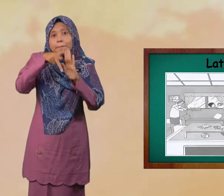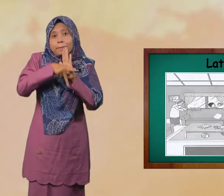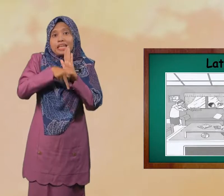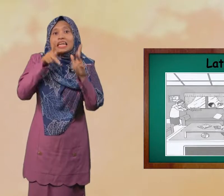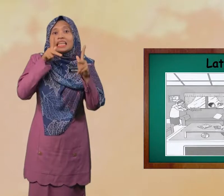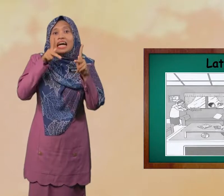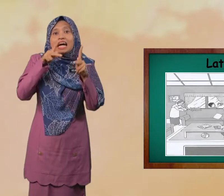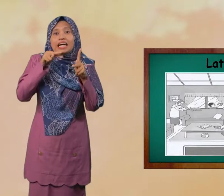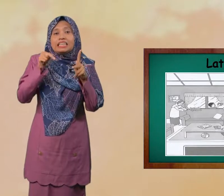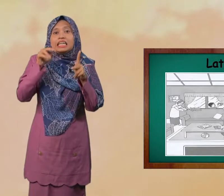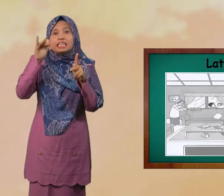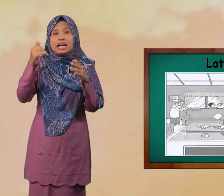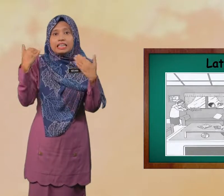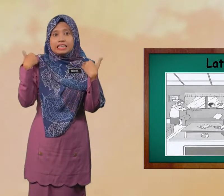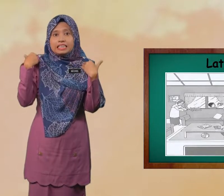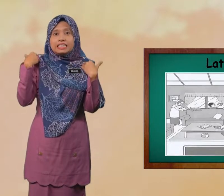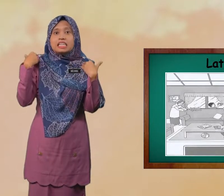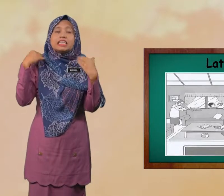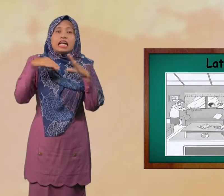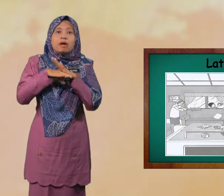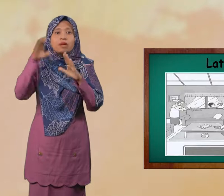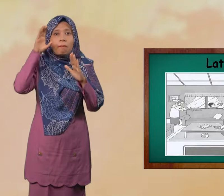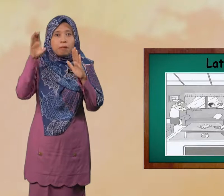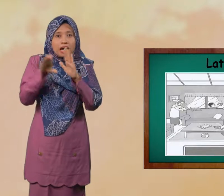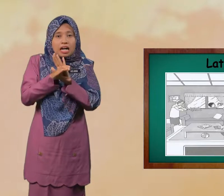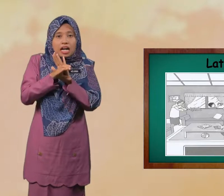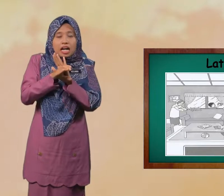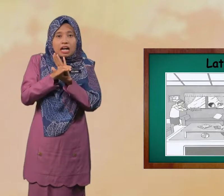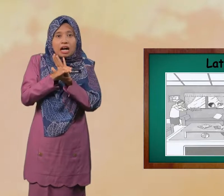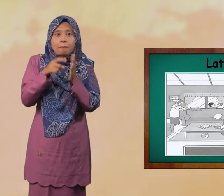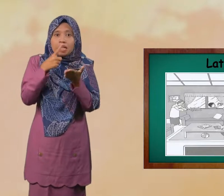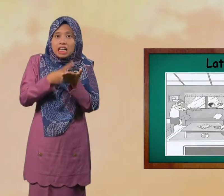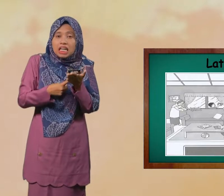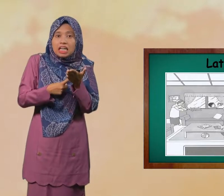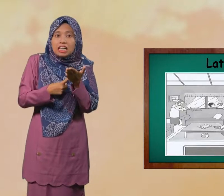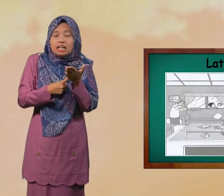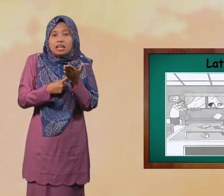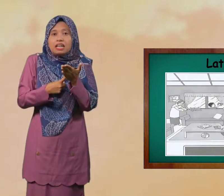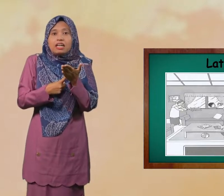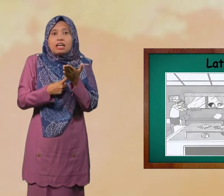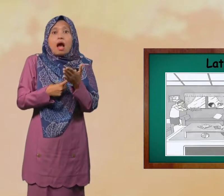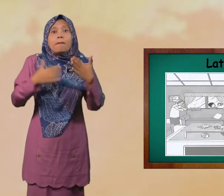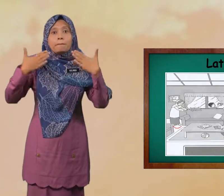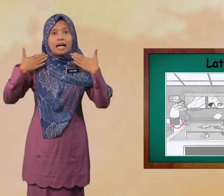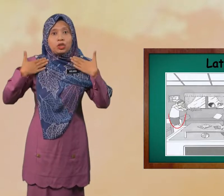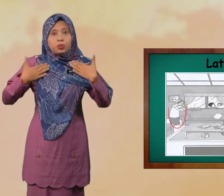Perkataan Yang ada Dalam Gambar Apa? Baju